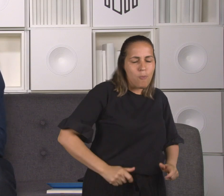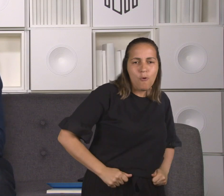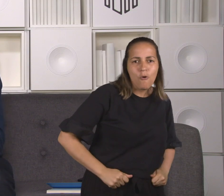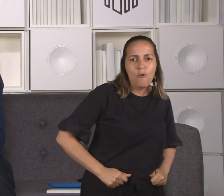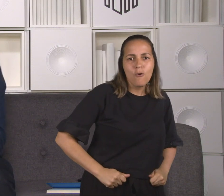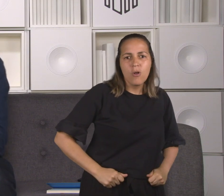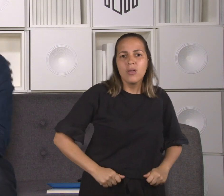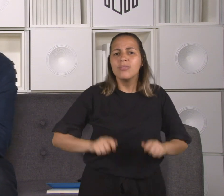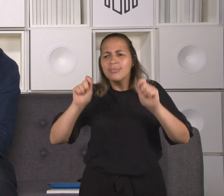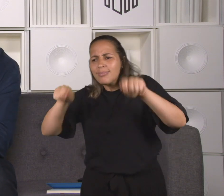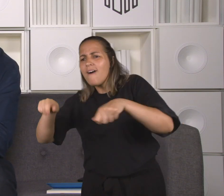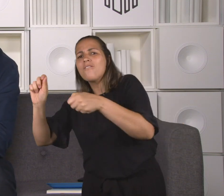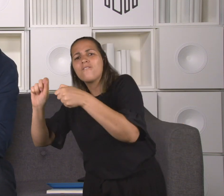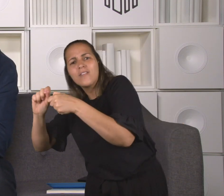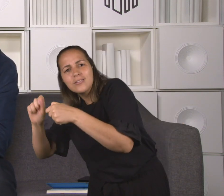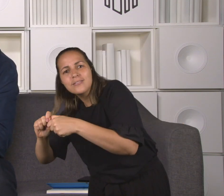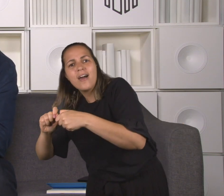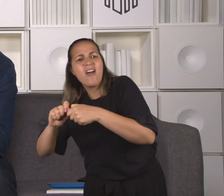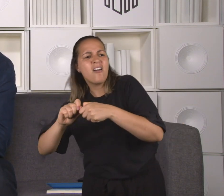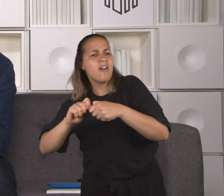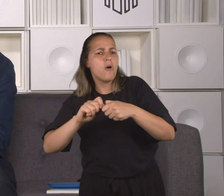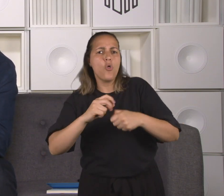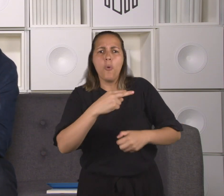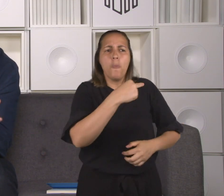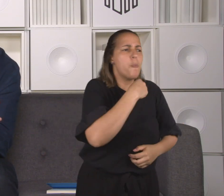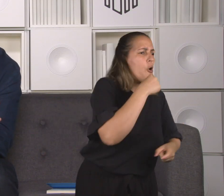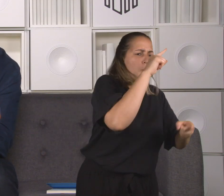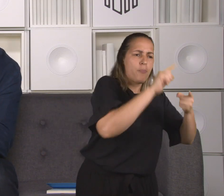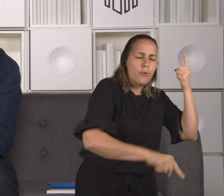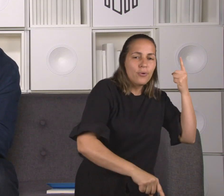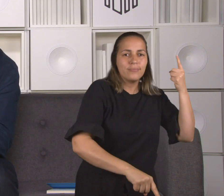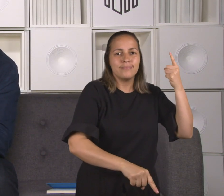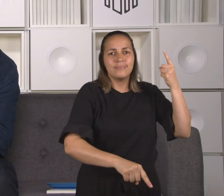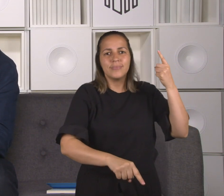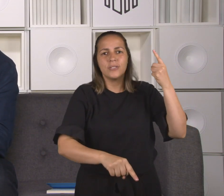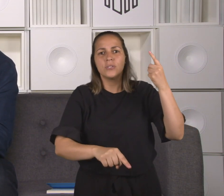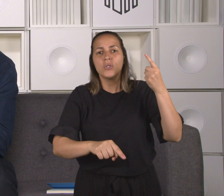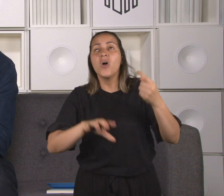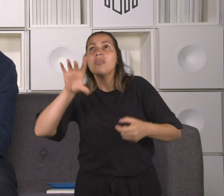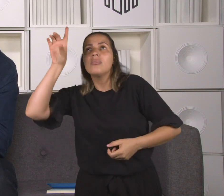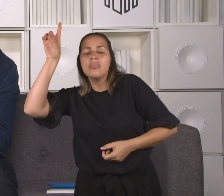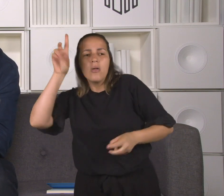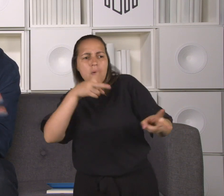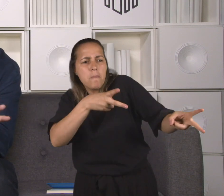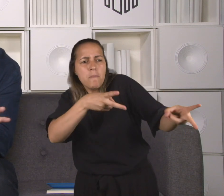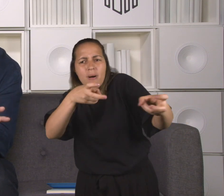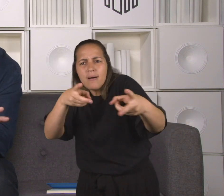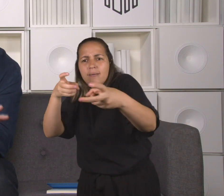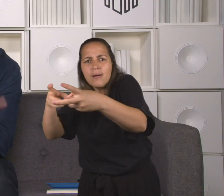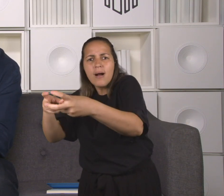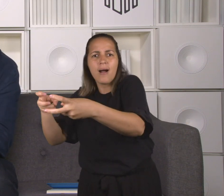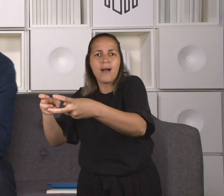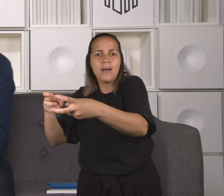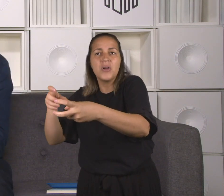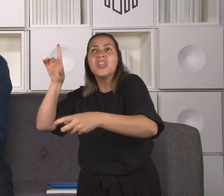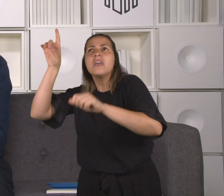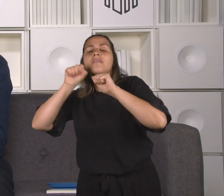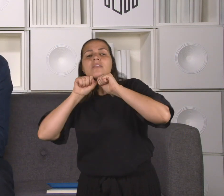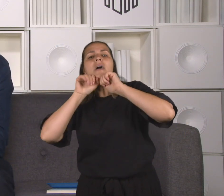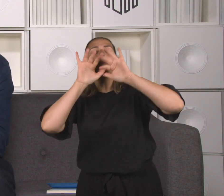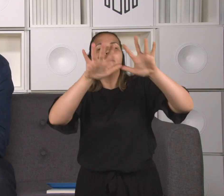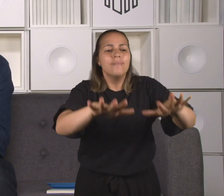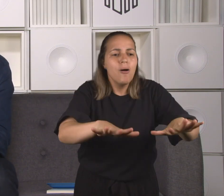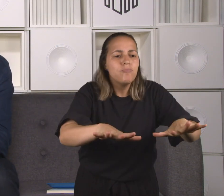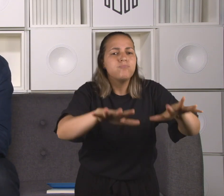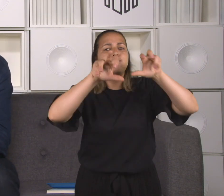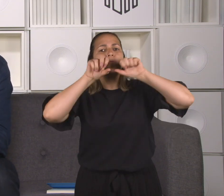quem pertence a Deus e quem não pertence a Deus, o que Deus aprova e o que Deus condena, o que está debaixo de maldição e o que está debaixo de bênção. O jogo da